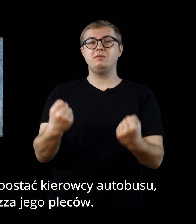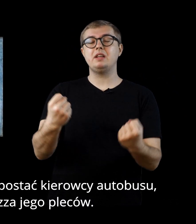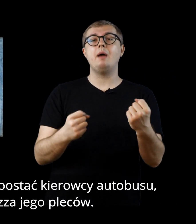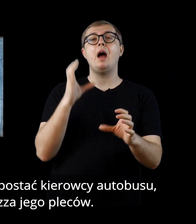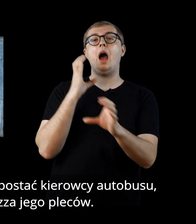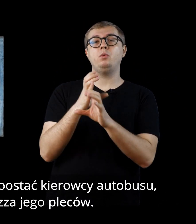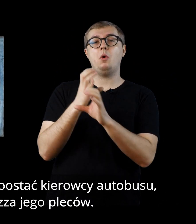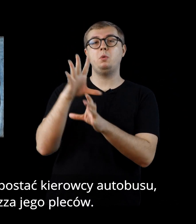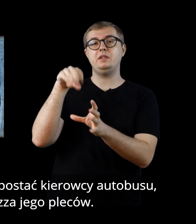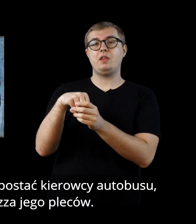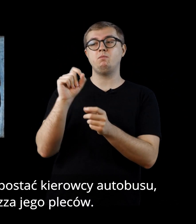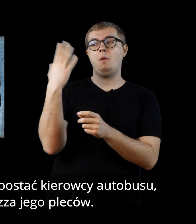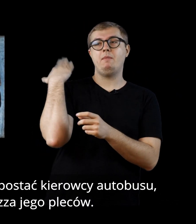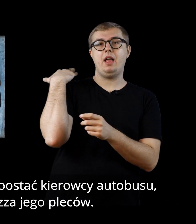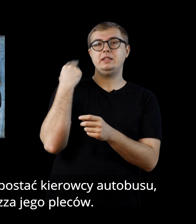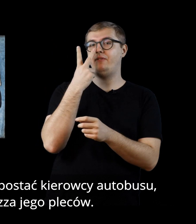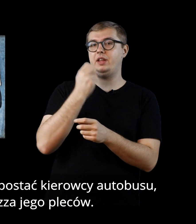kierowcy autobusu w ujęciu zza jego pleców.